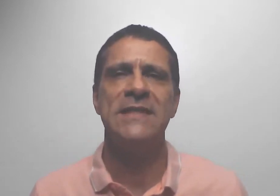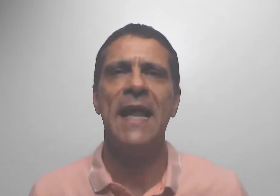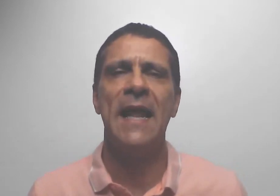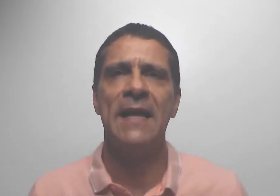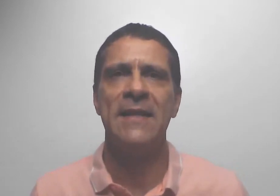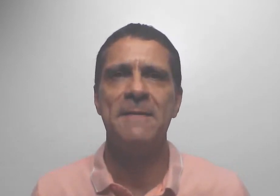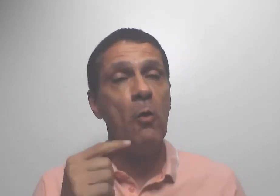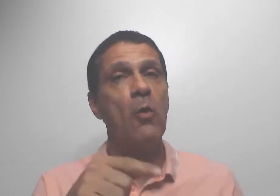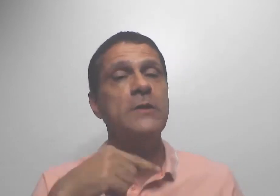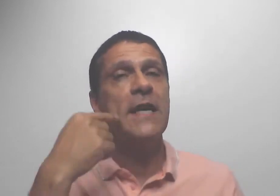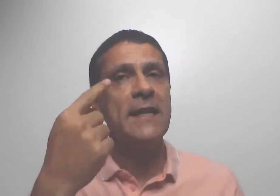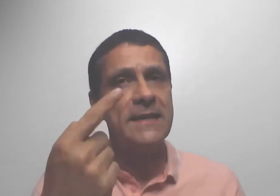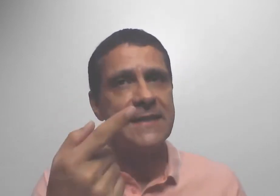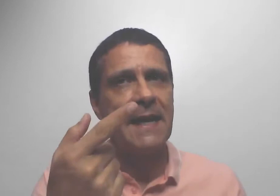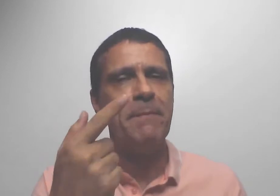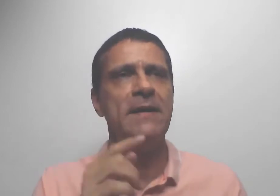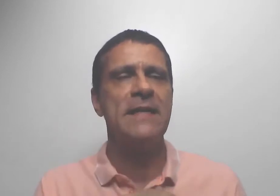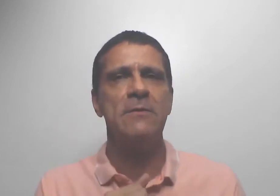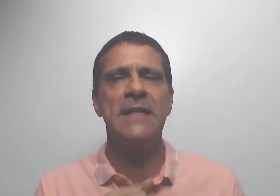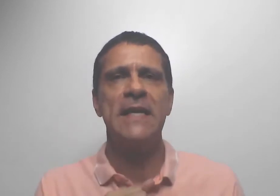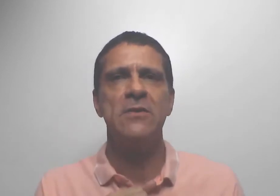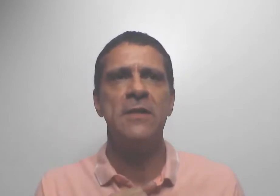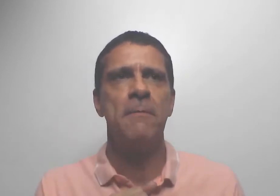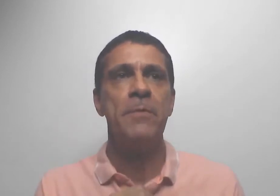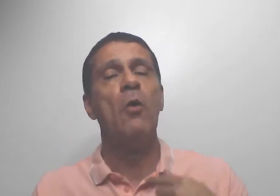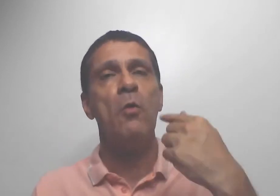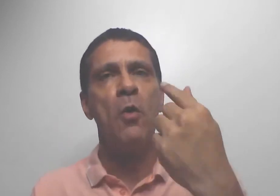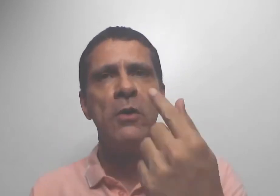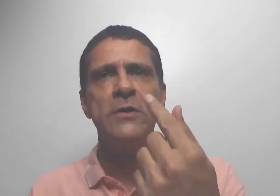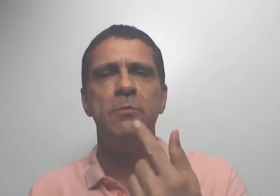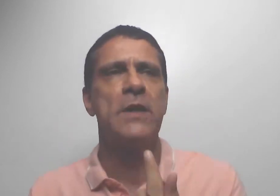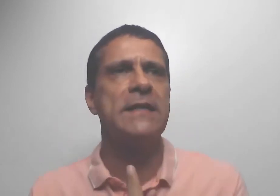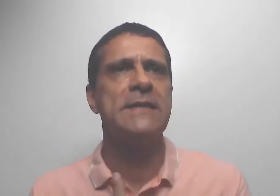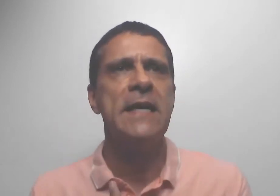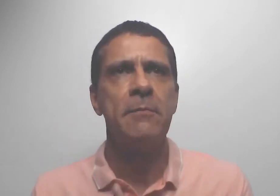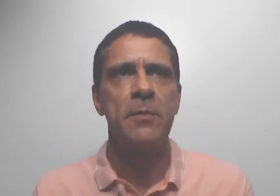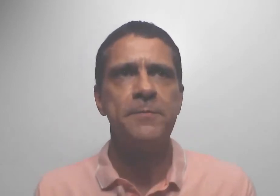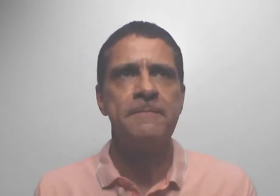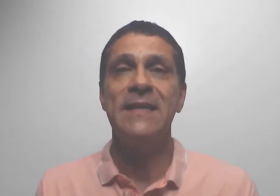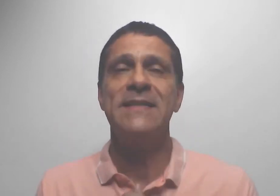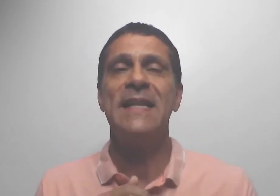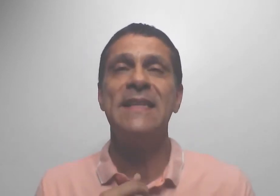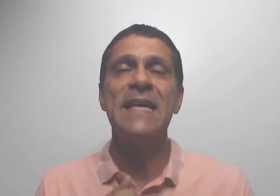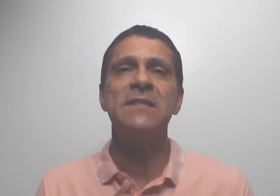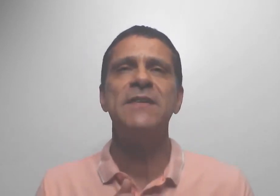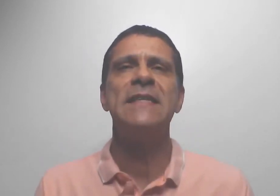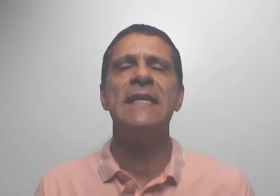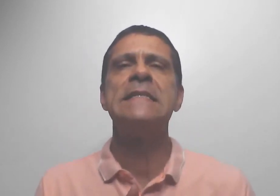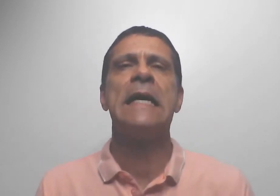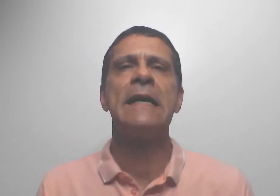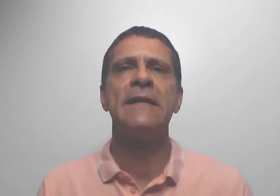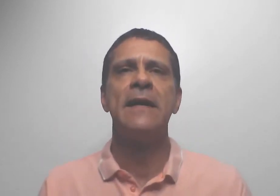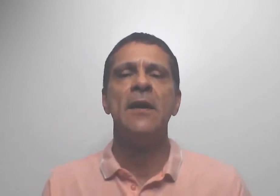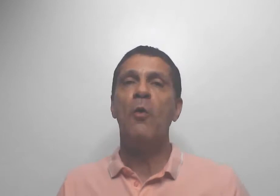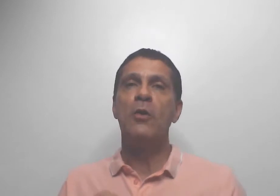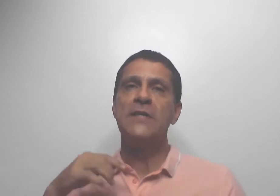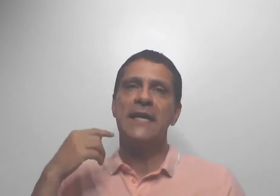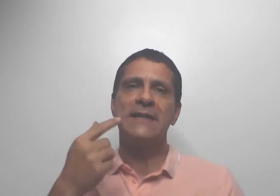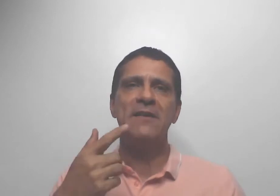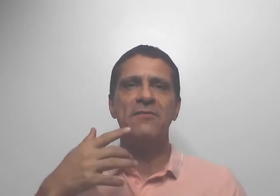instalada, ou onde ela está perdendo energia, ou onde, por exemplo, ela está desvitalizada, ou onde ela tem